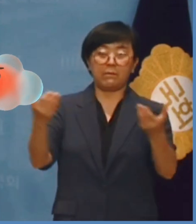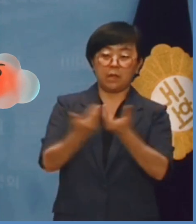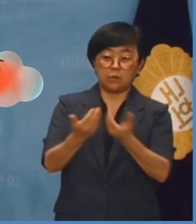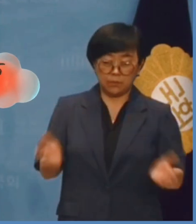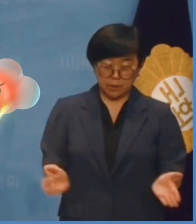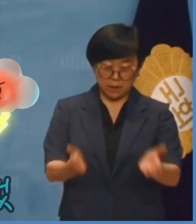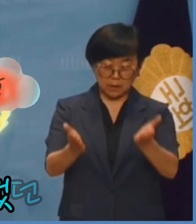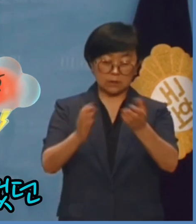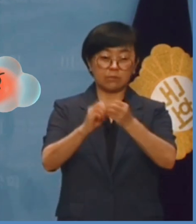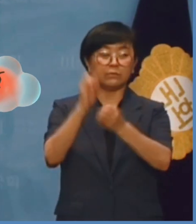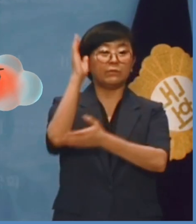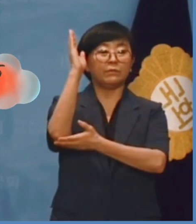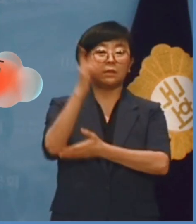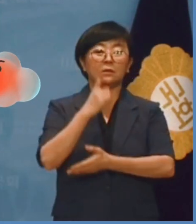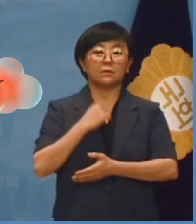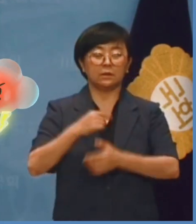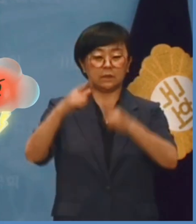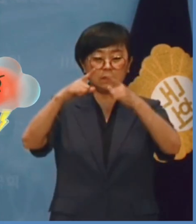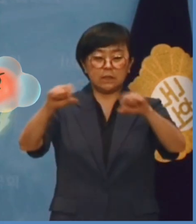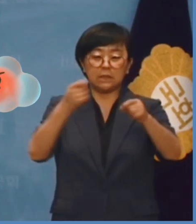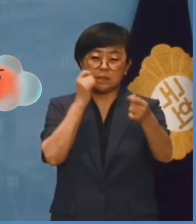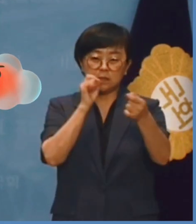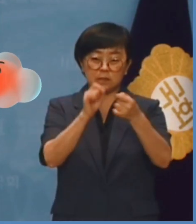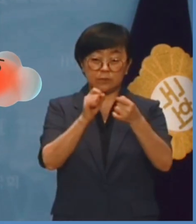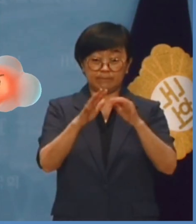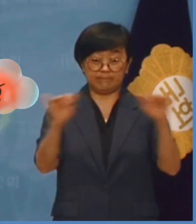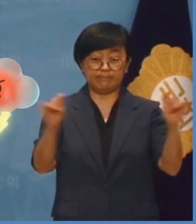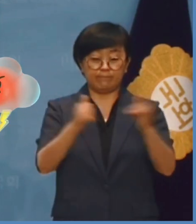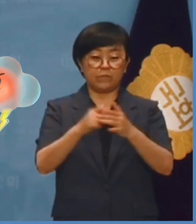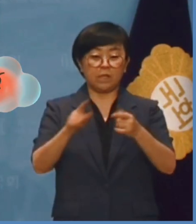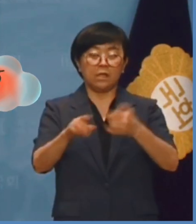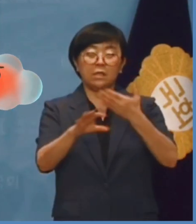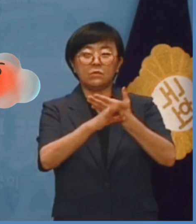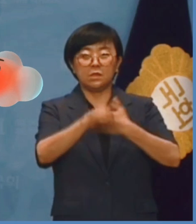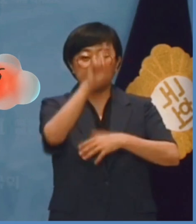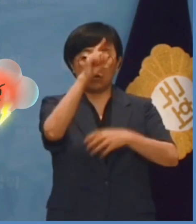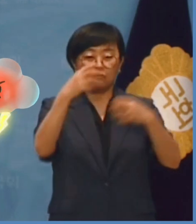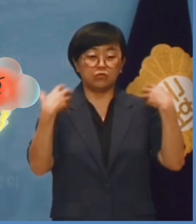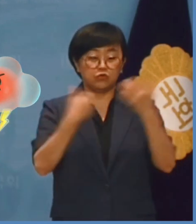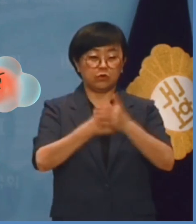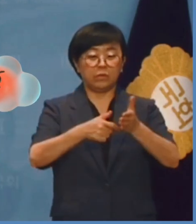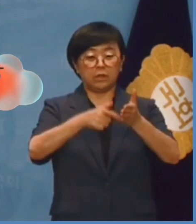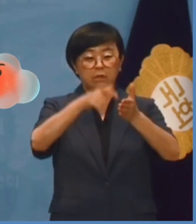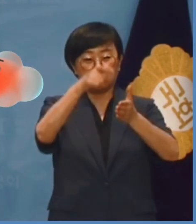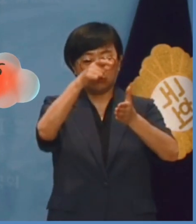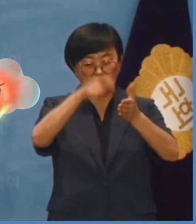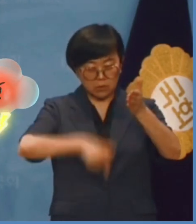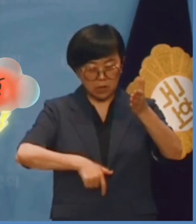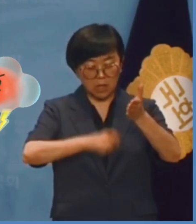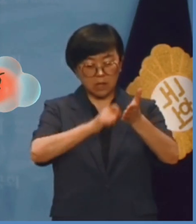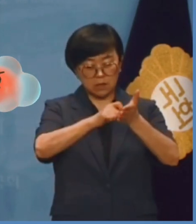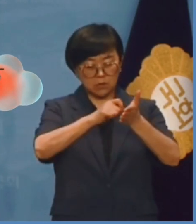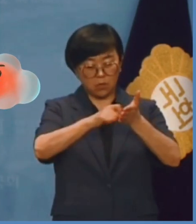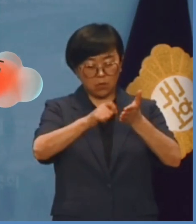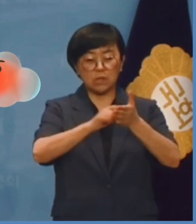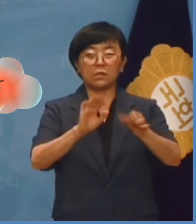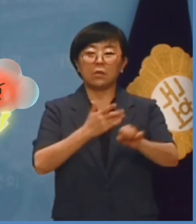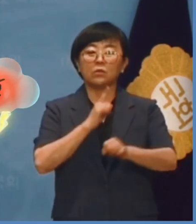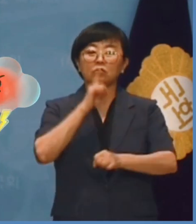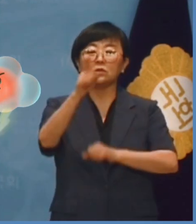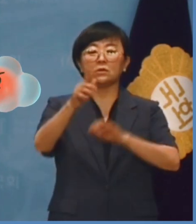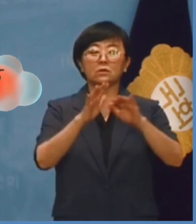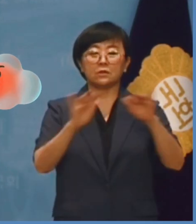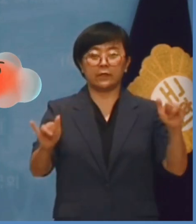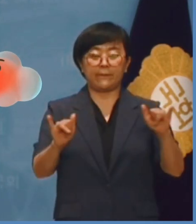선동이라고 망언했던 친일 인사이자 임시정보수리부를 건국절로 기재해서는 안 된다고